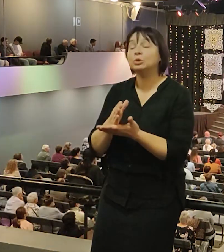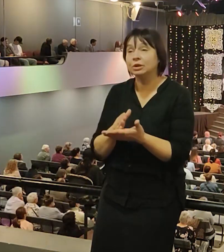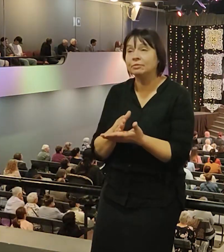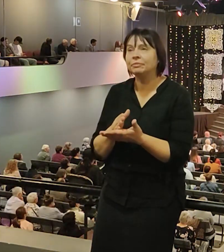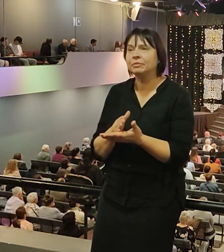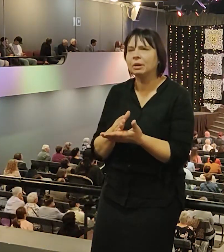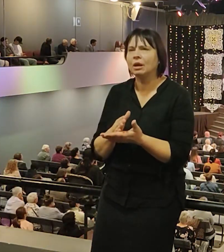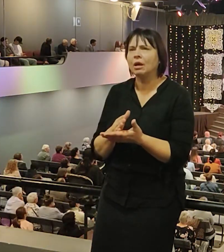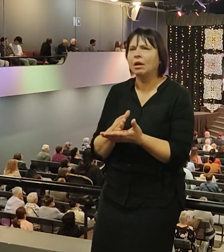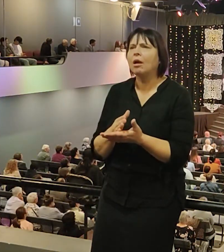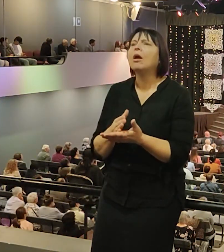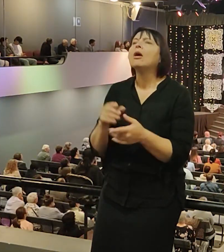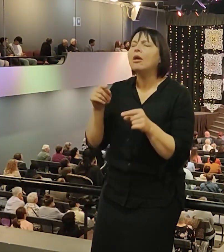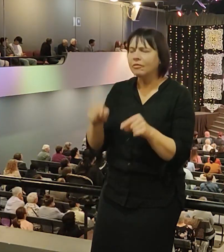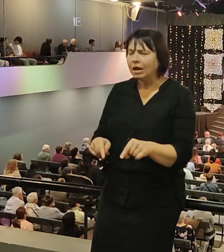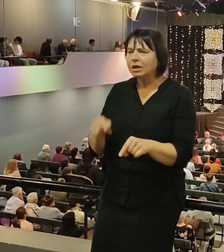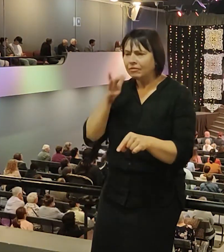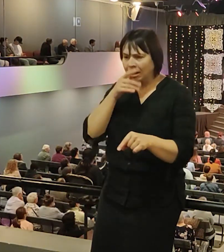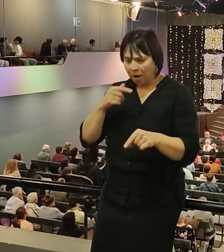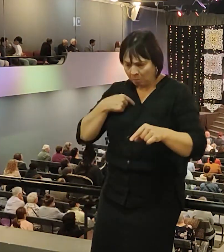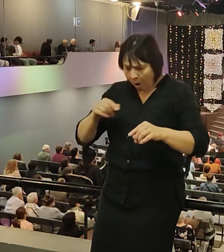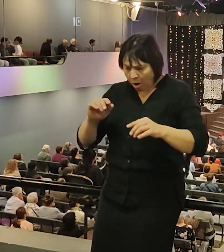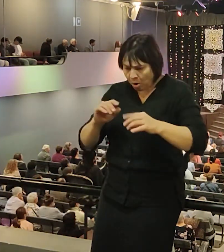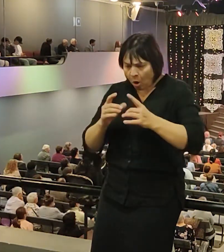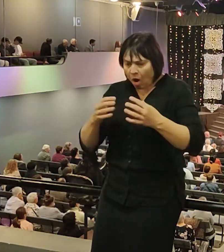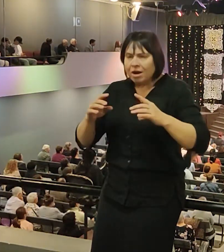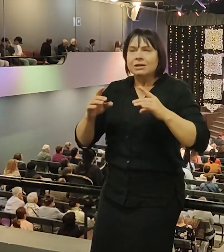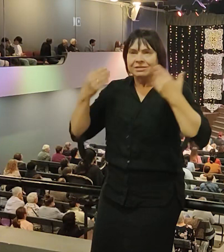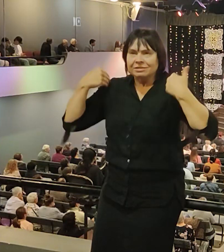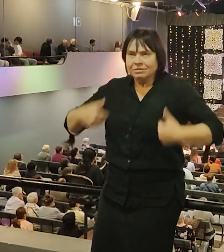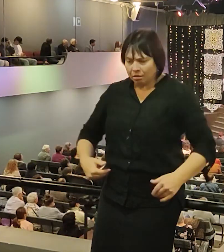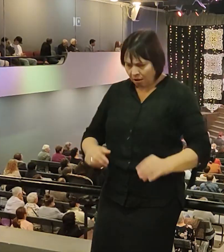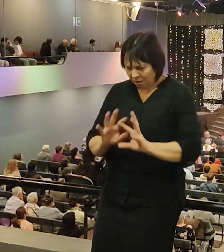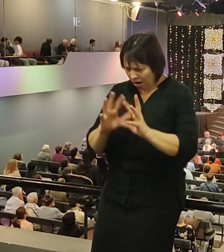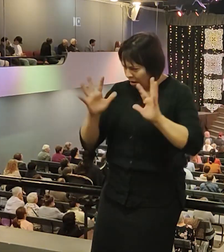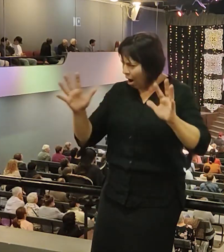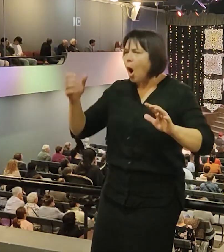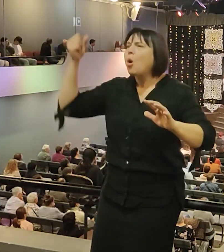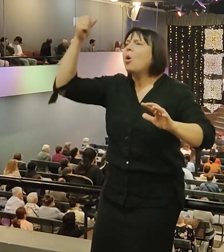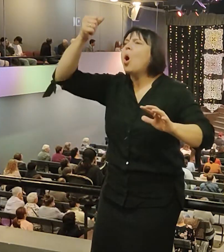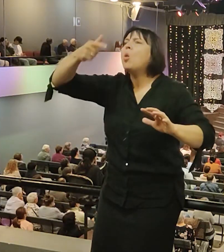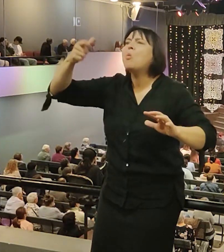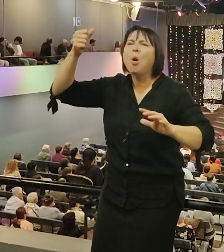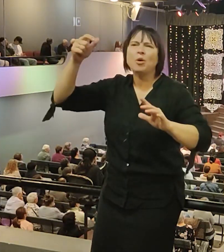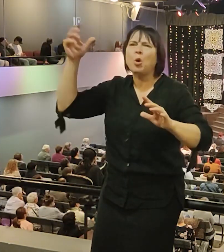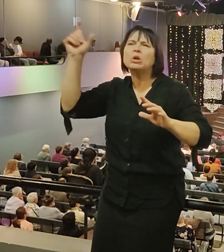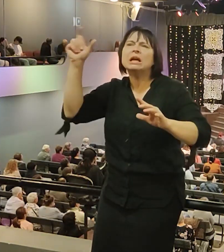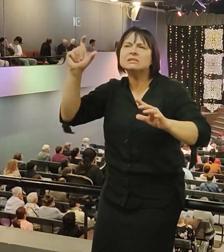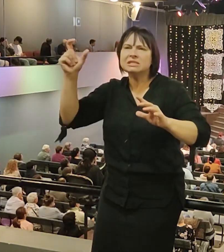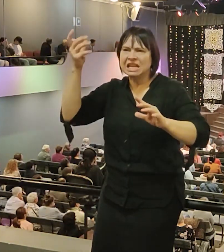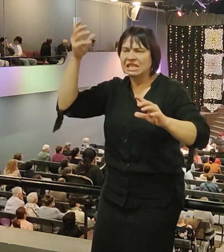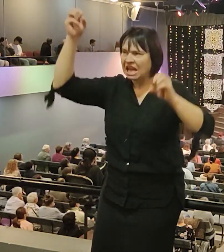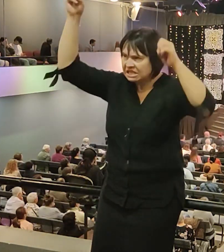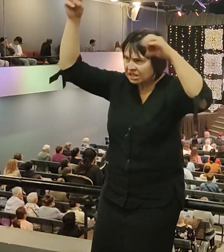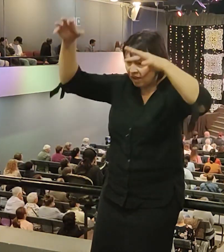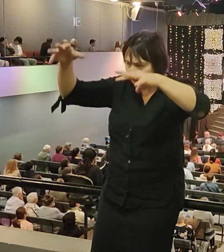загорелось мое тело, засветилось мое тело легким голубым светом, синим светом. И